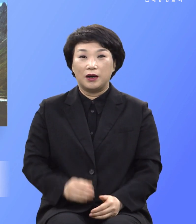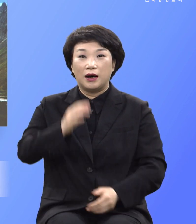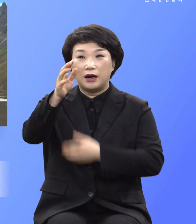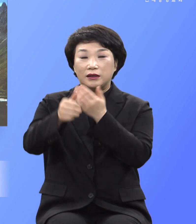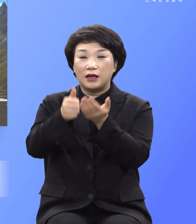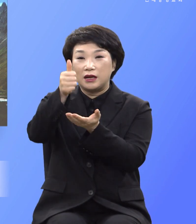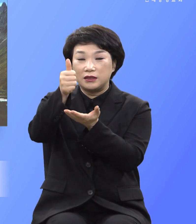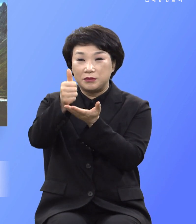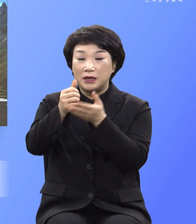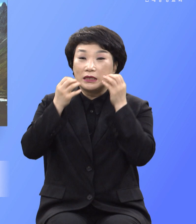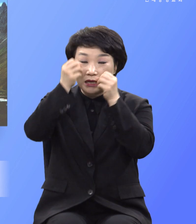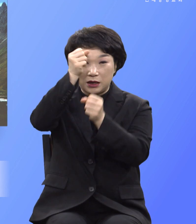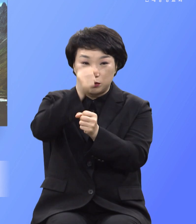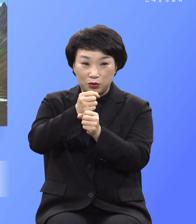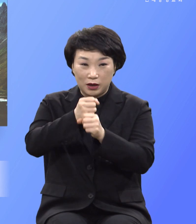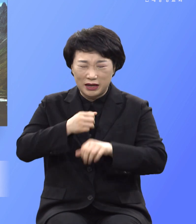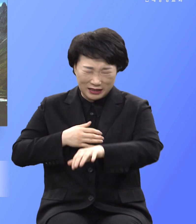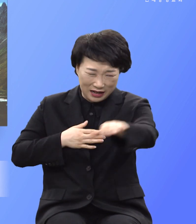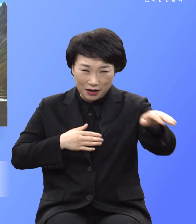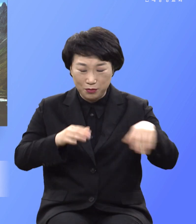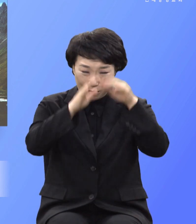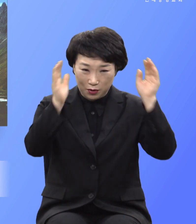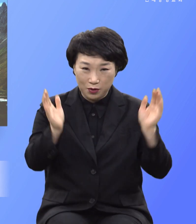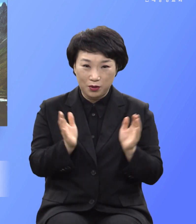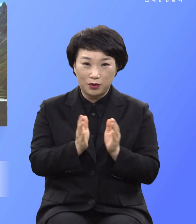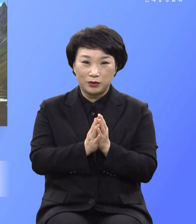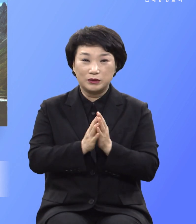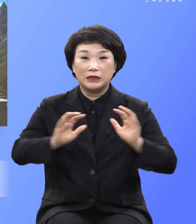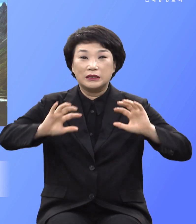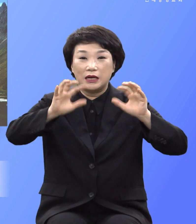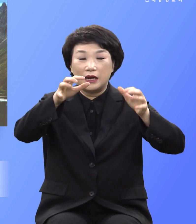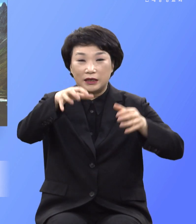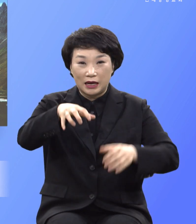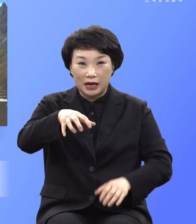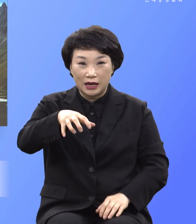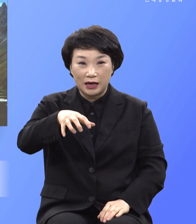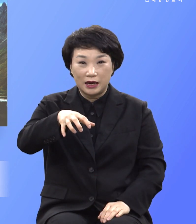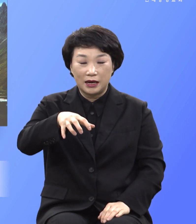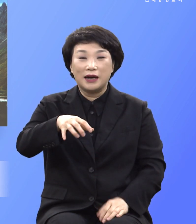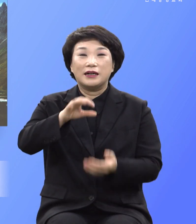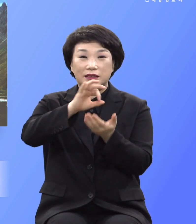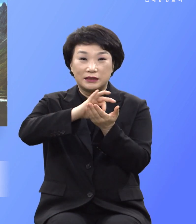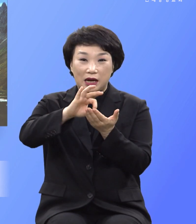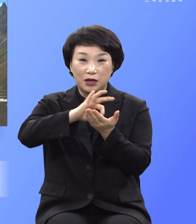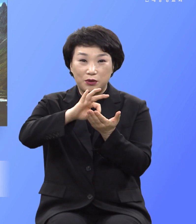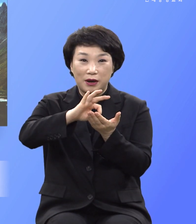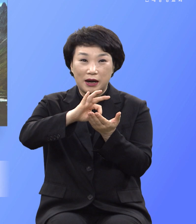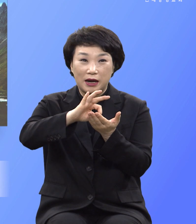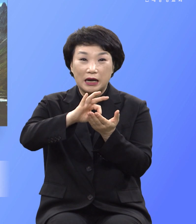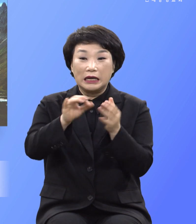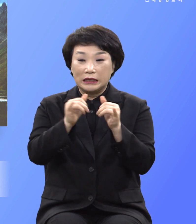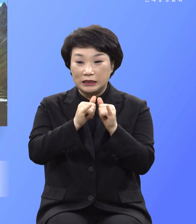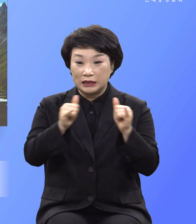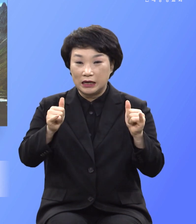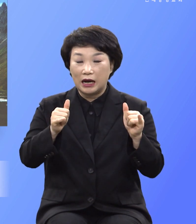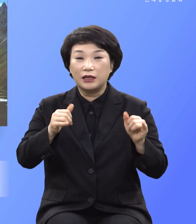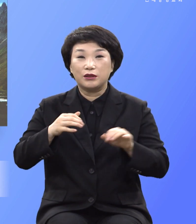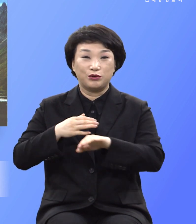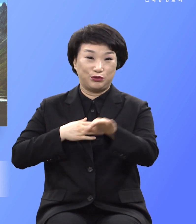창조하신 모든 만물의 세계를 사용할 인간을 지으셨으니